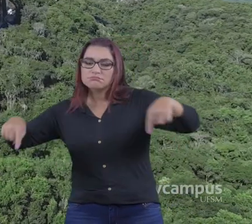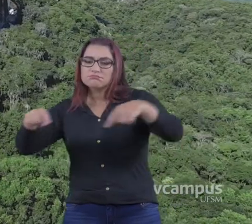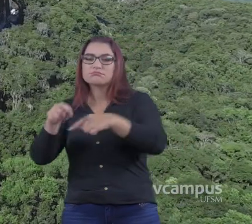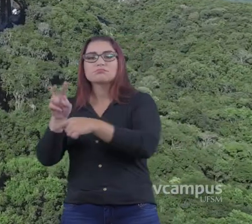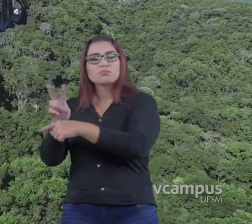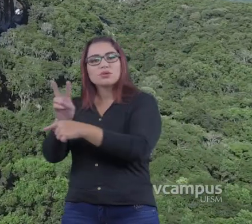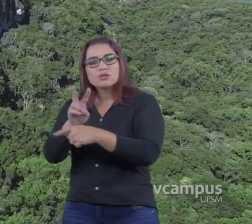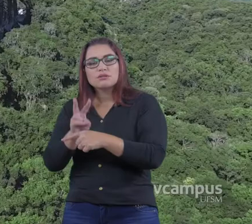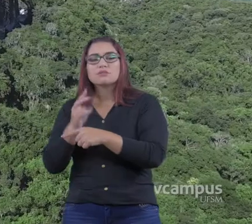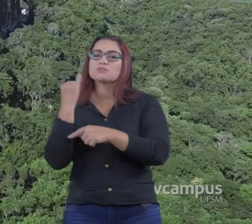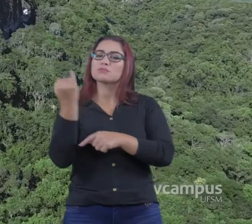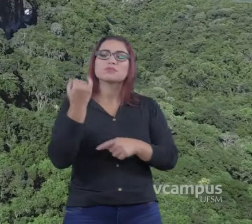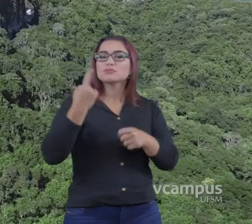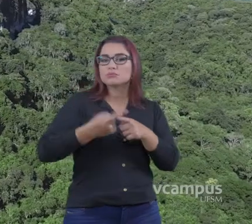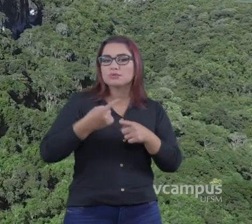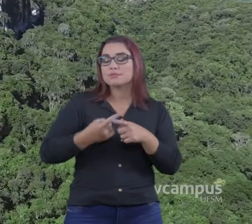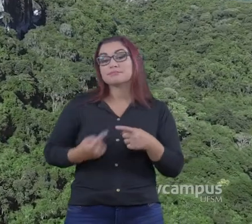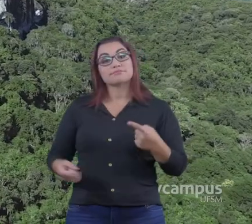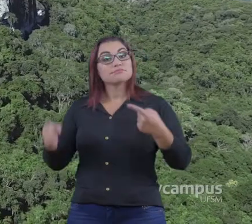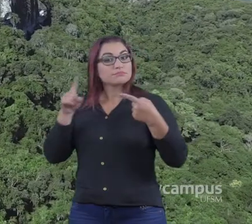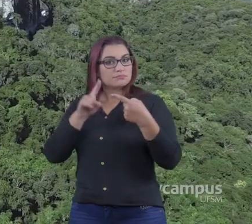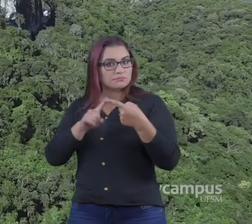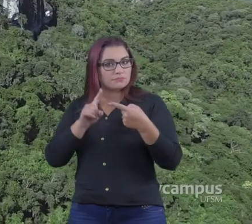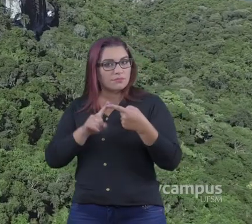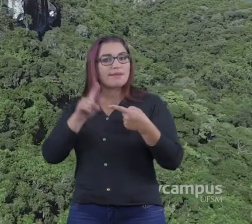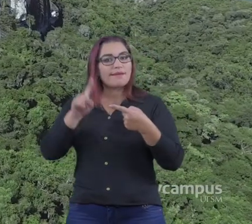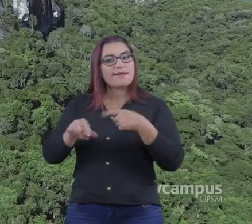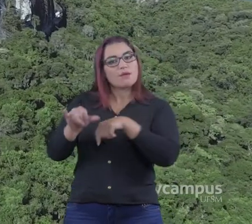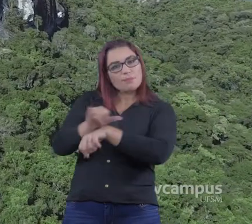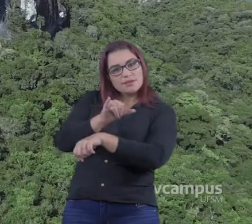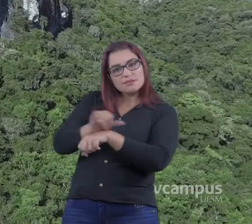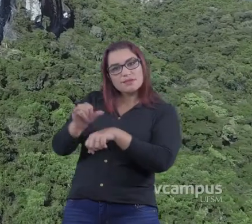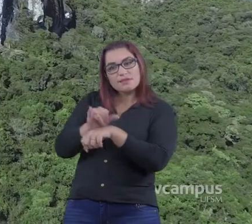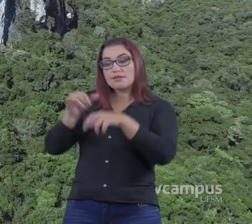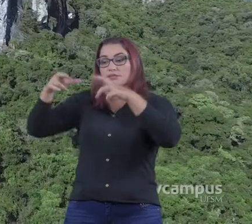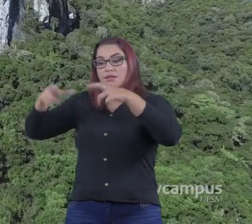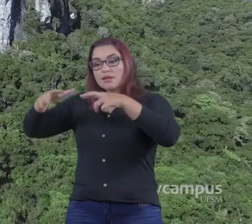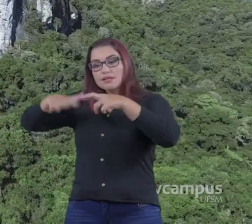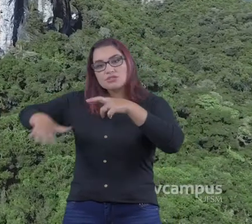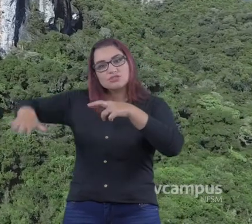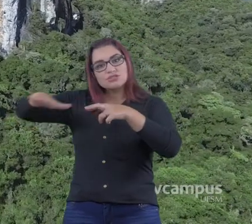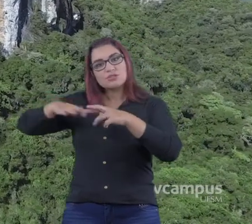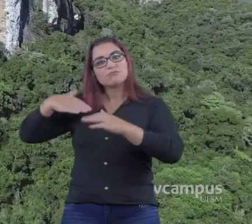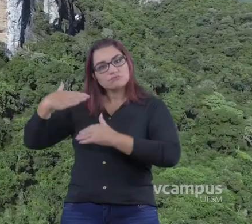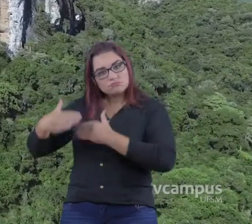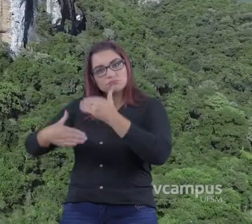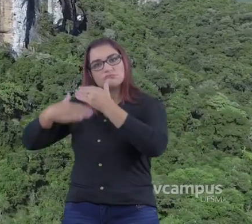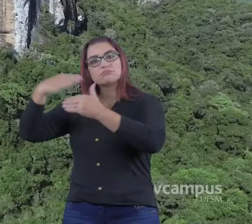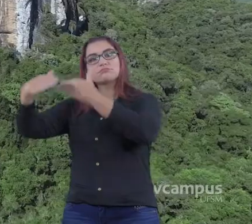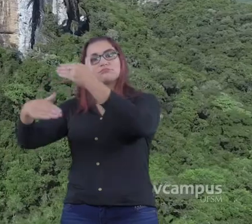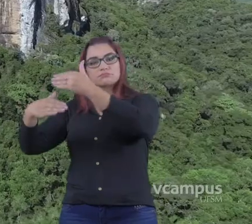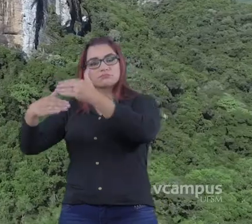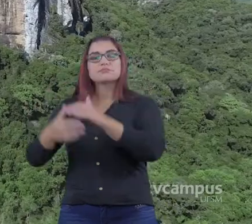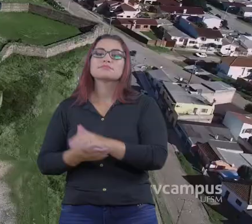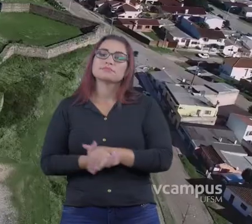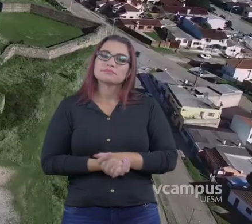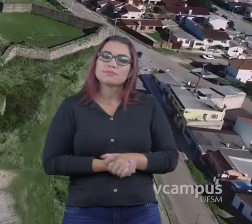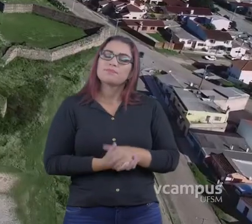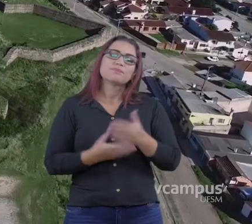regiões é, primeiro, por ser uma estratégia de desenvolvimento regional Desenvolvimento local endógeno, ou seja,